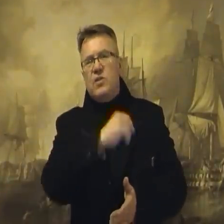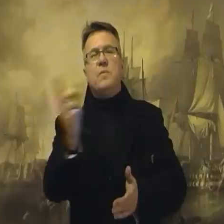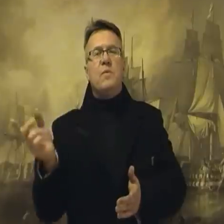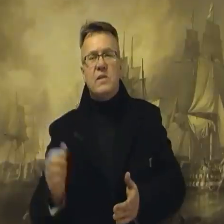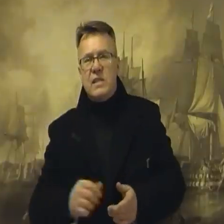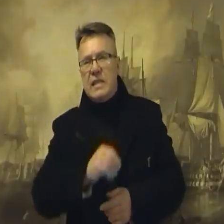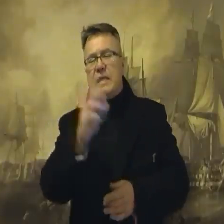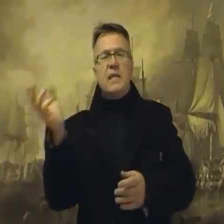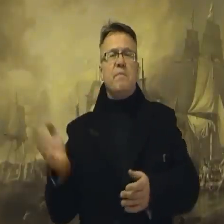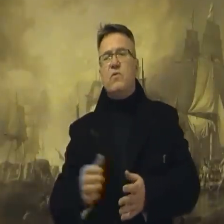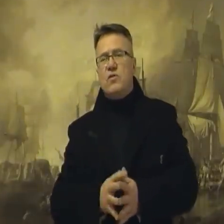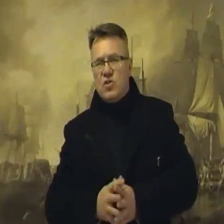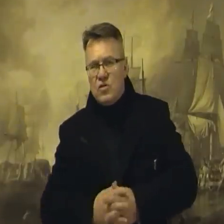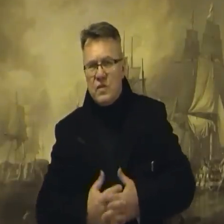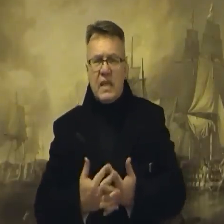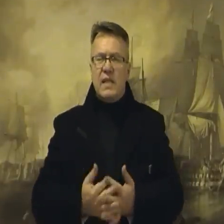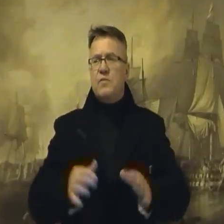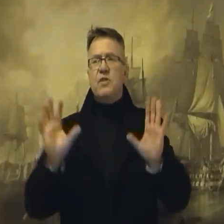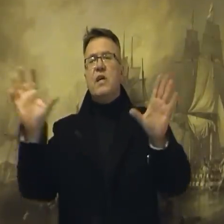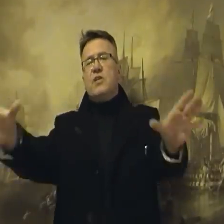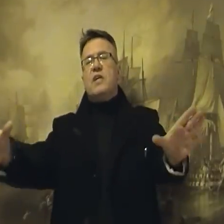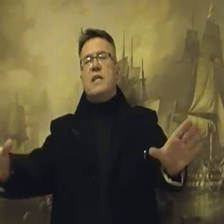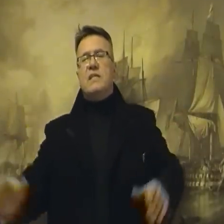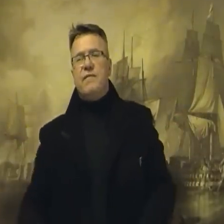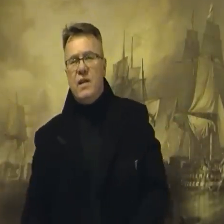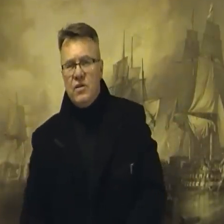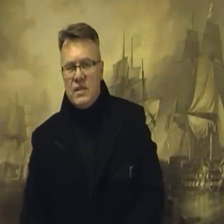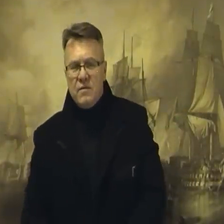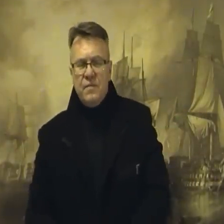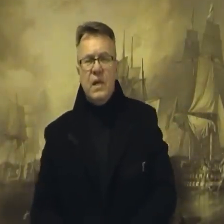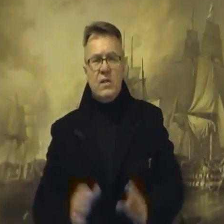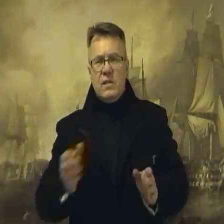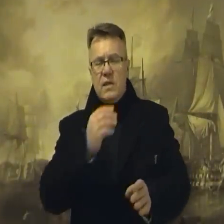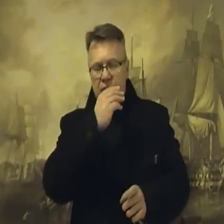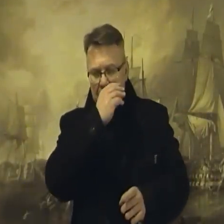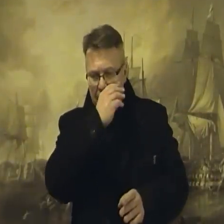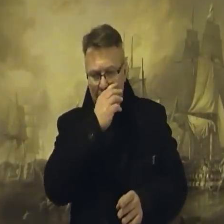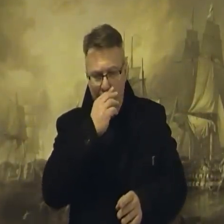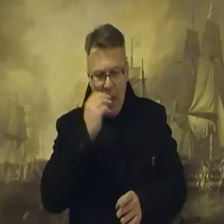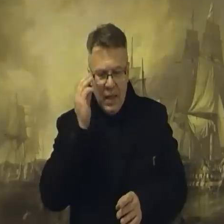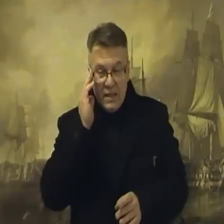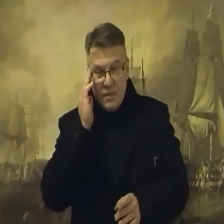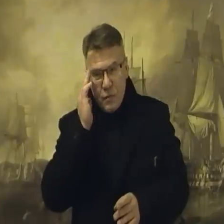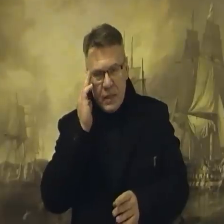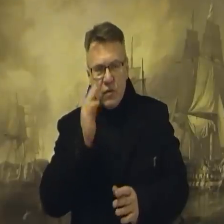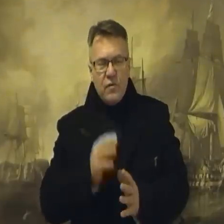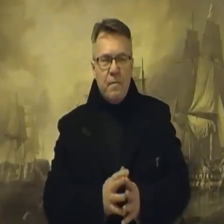jeździ po Polsce i tak dalej, pełne odczytów i tak dalej, później księgarnie zawalone są. To jest taki jeden typ dezinformatorów.